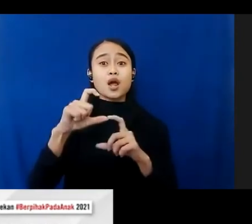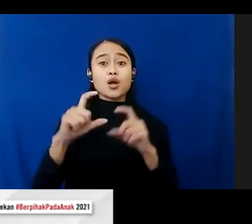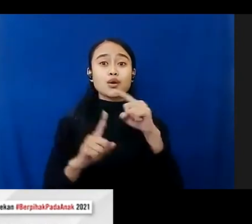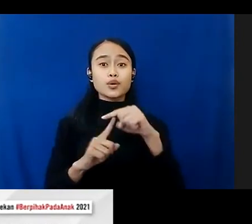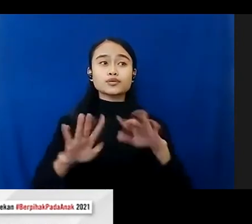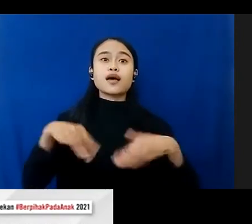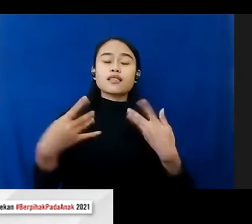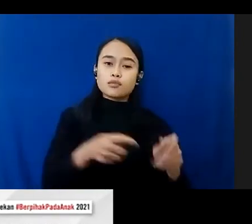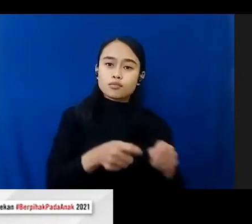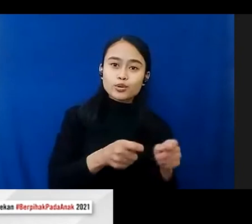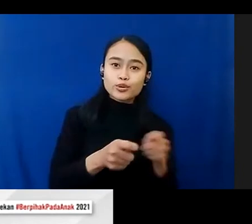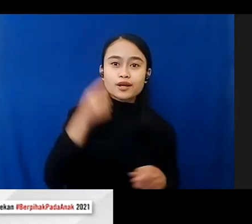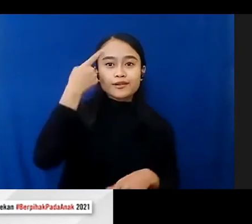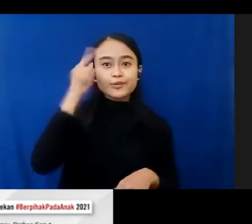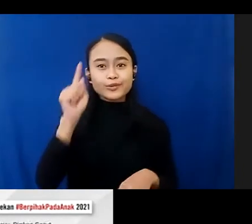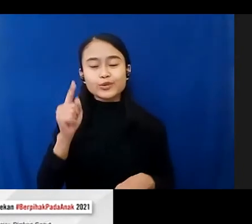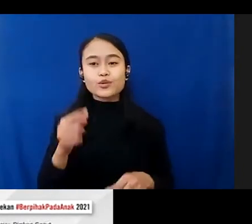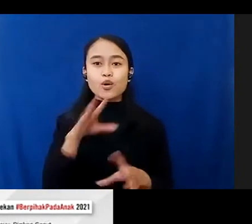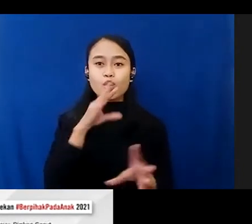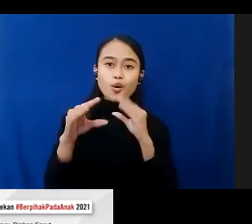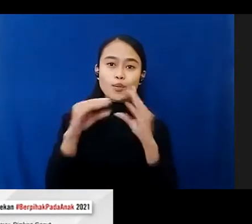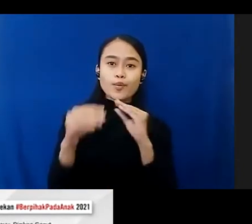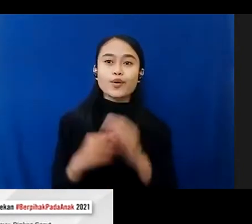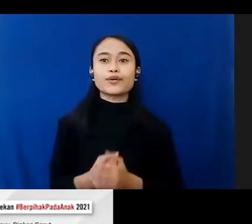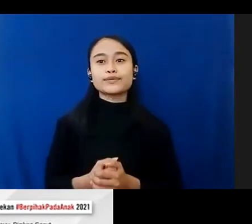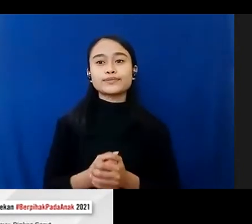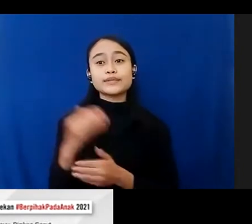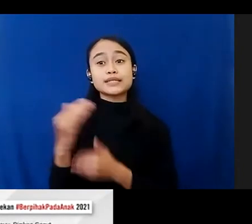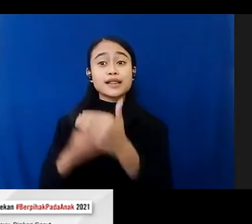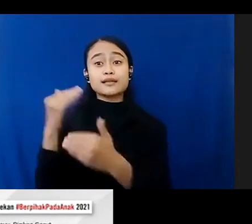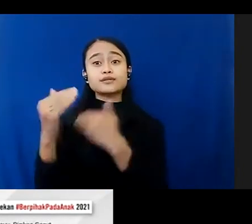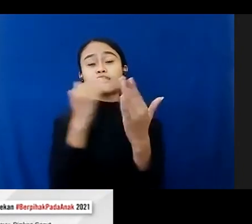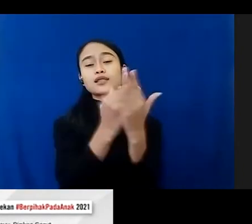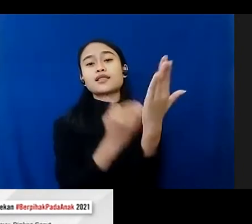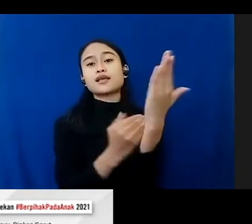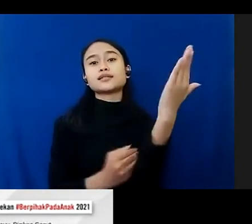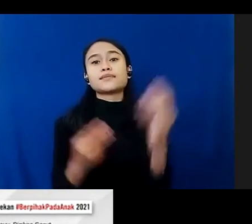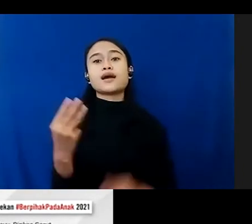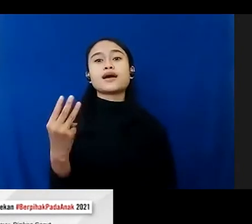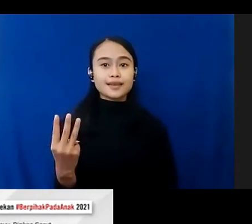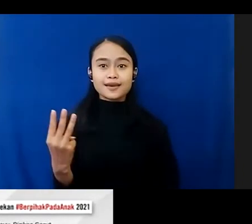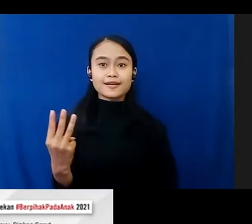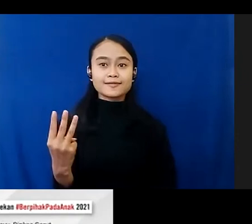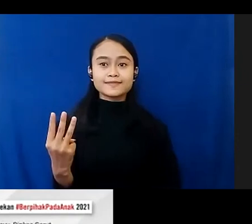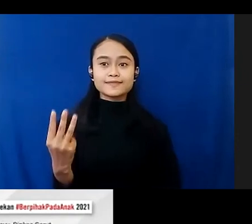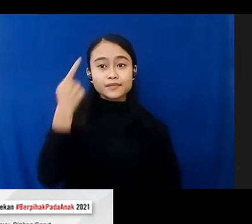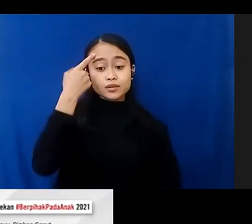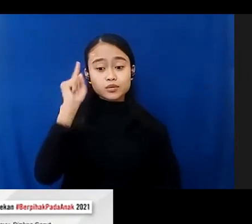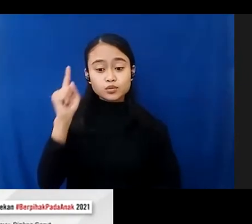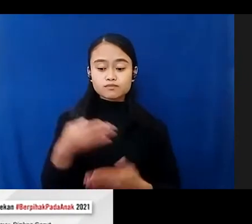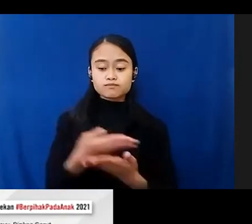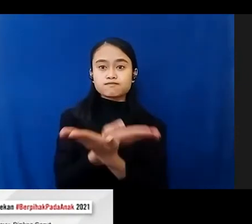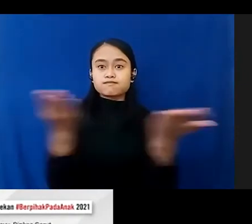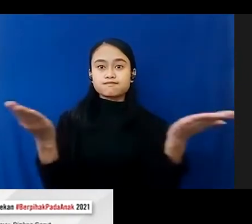alur bicara. Selanjutnya, untuk tata tertib yang ketiga, bagi Anda yang mengaktifkan